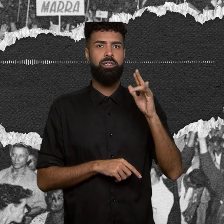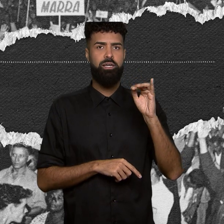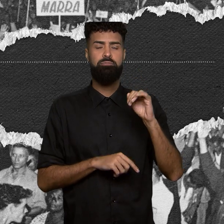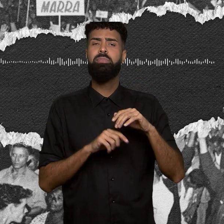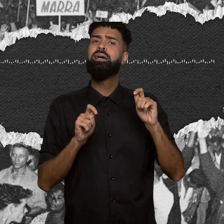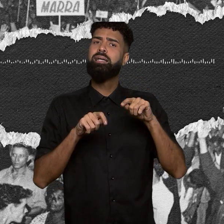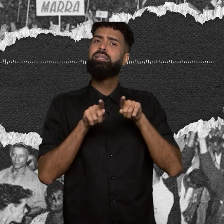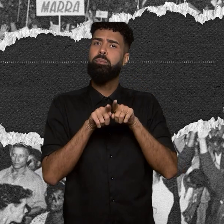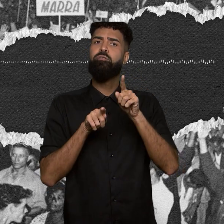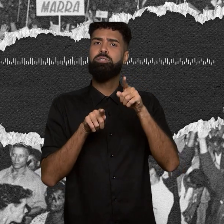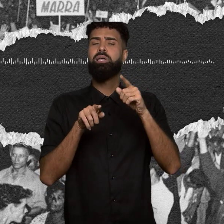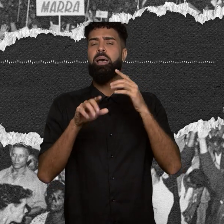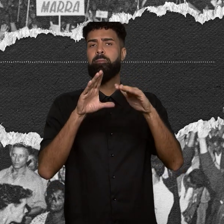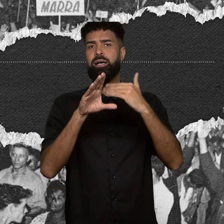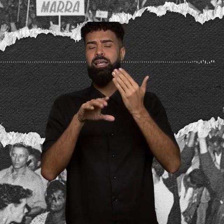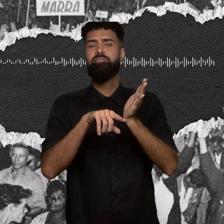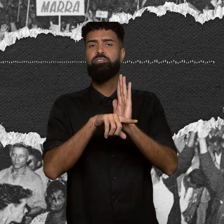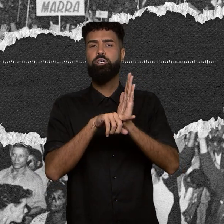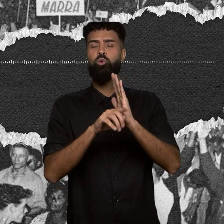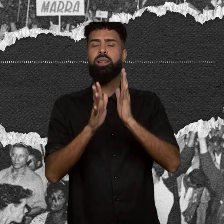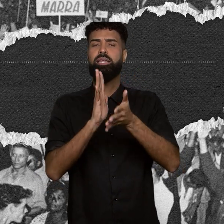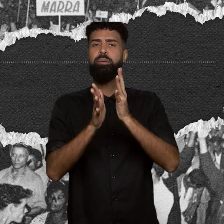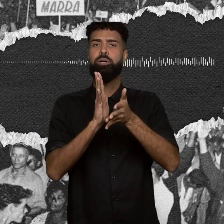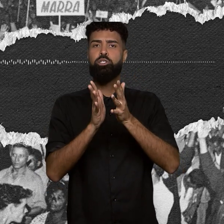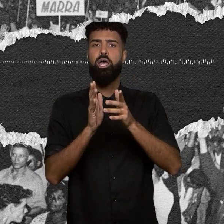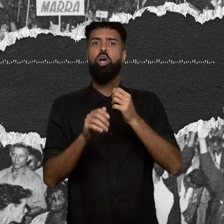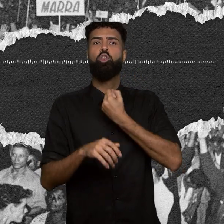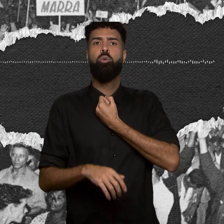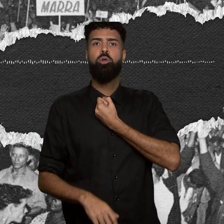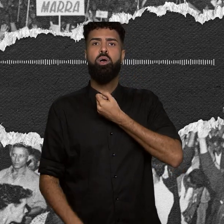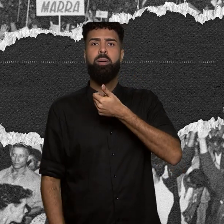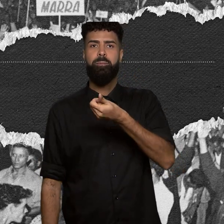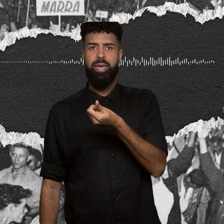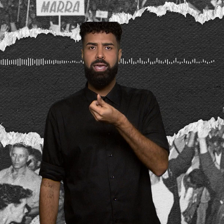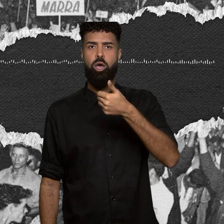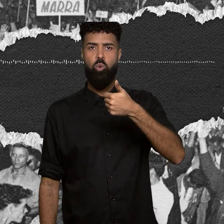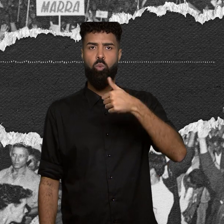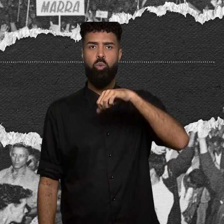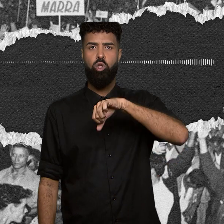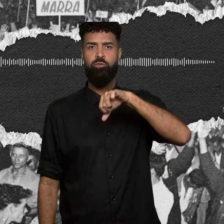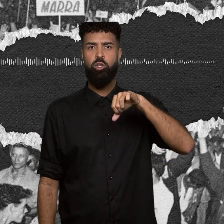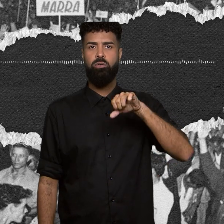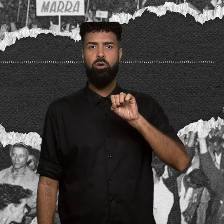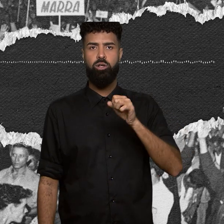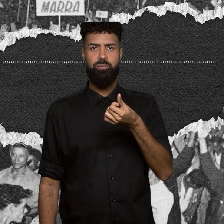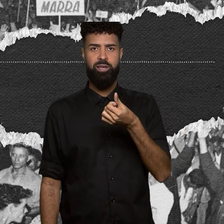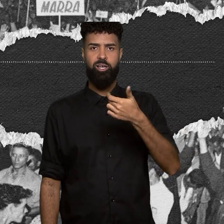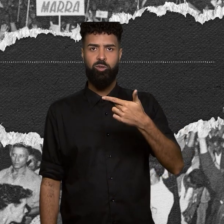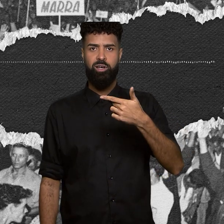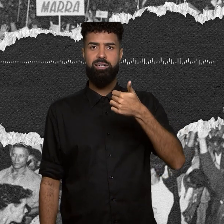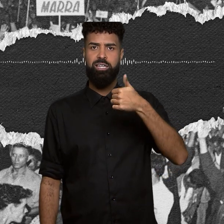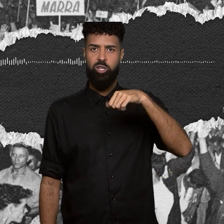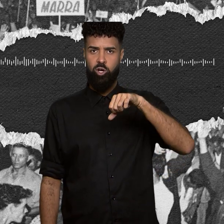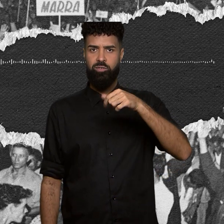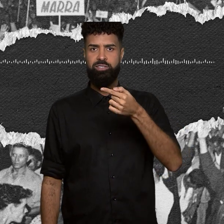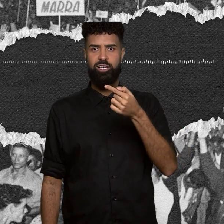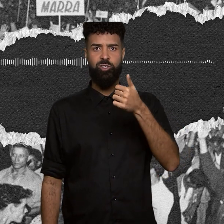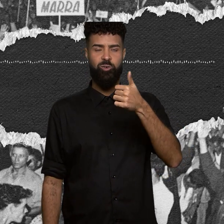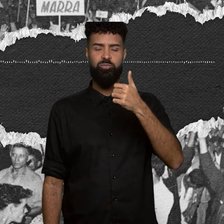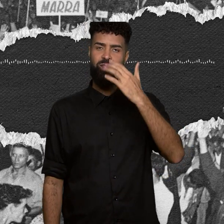em Libras para o número 6199-862-1971. Muito obrigada e até